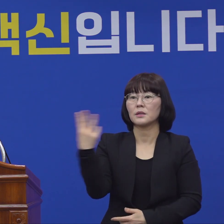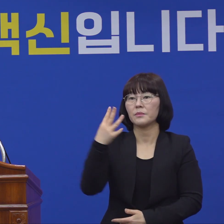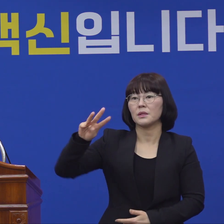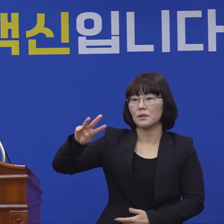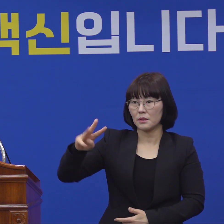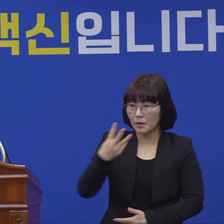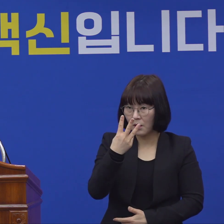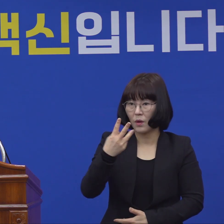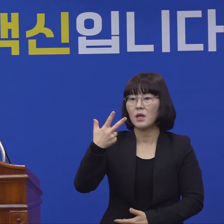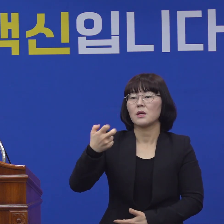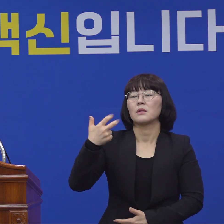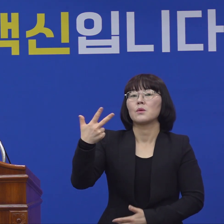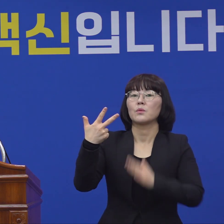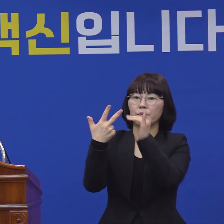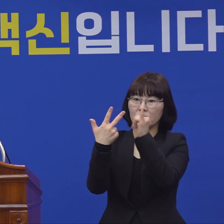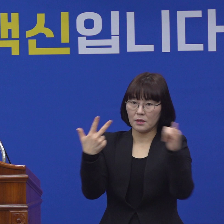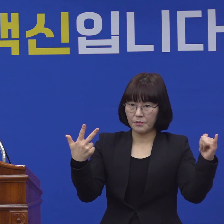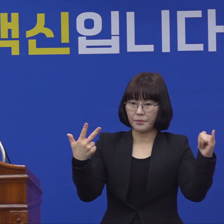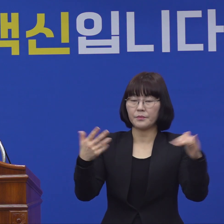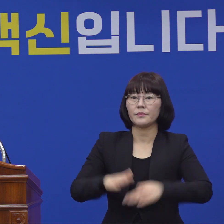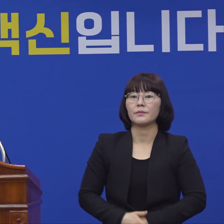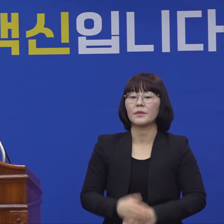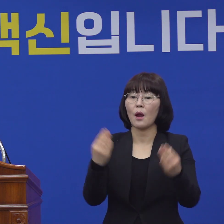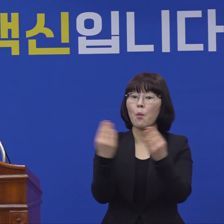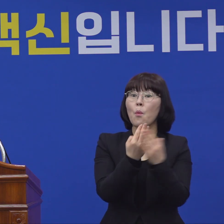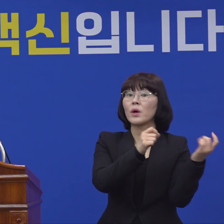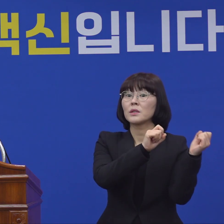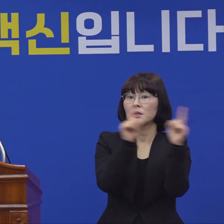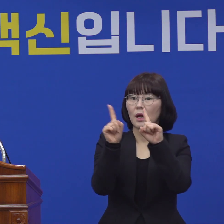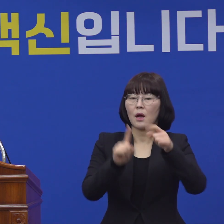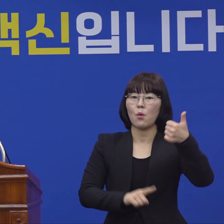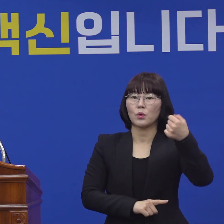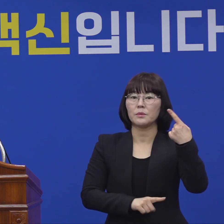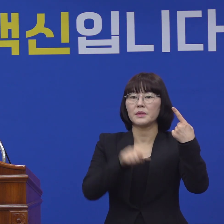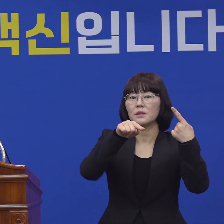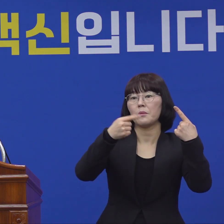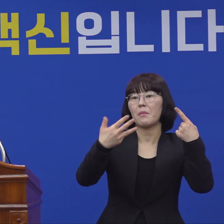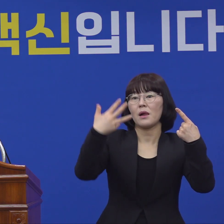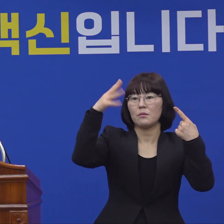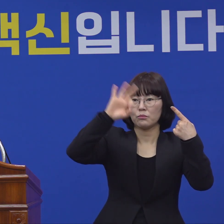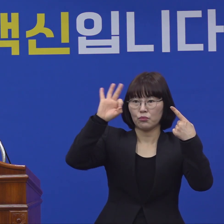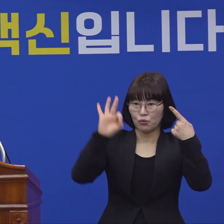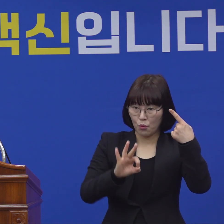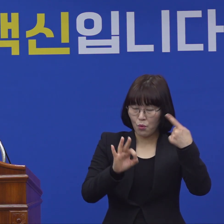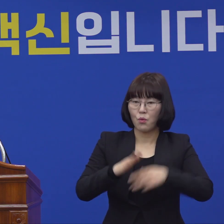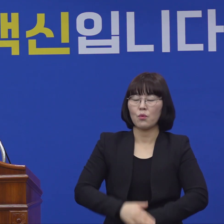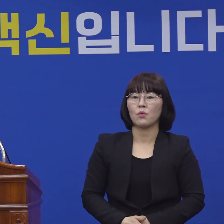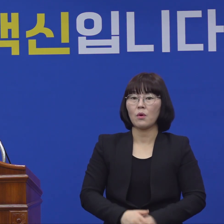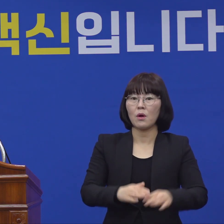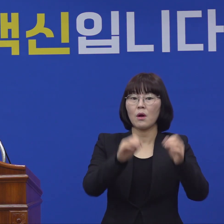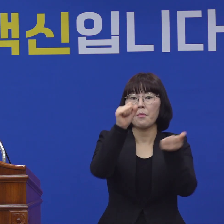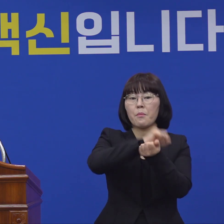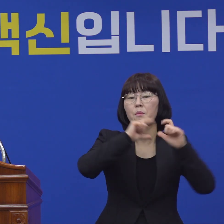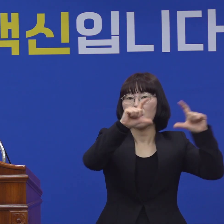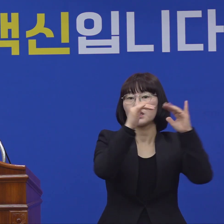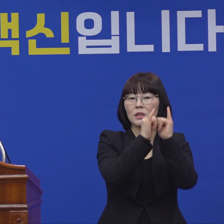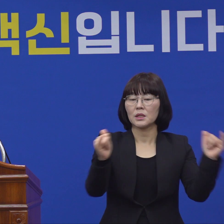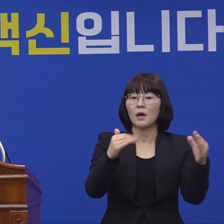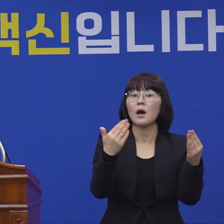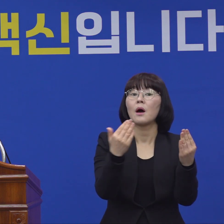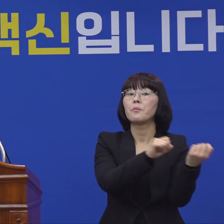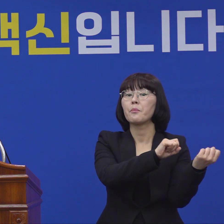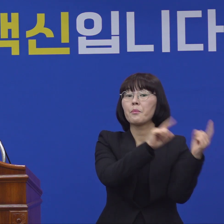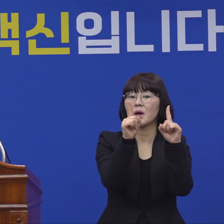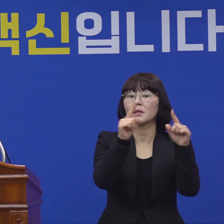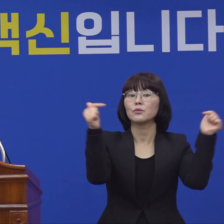,377명입니다. 완치율은 약 51.8%로서 확진자 중 완치자의